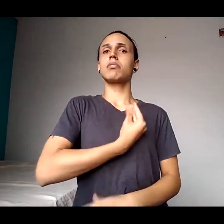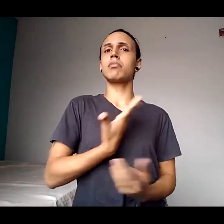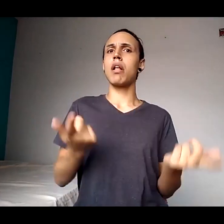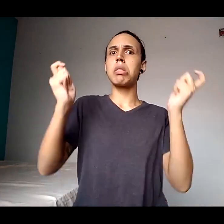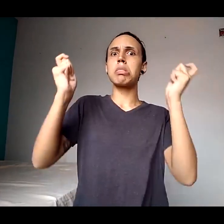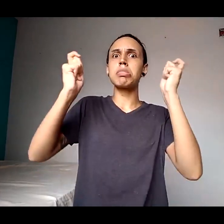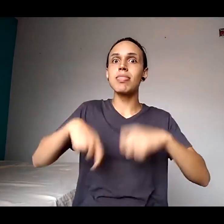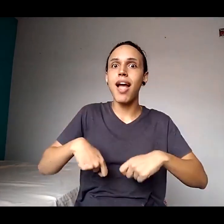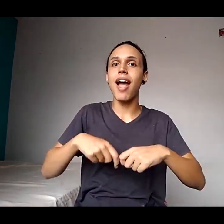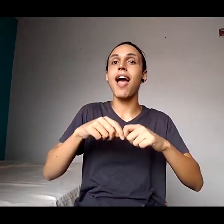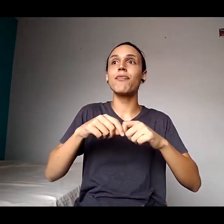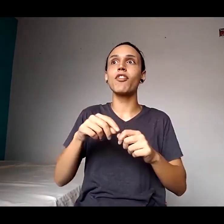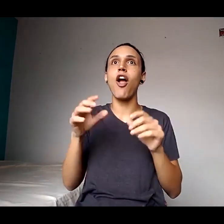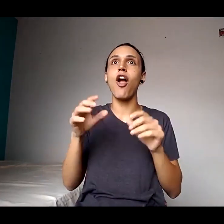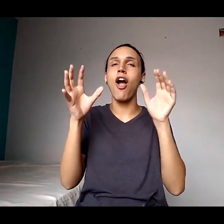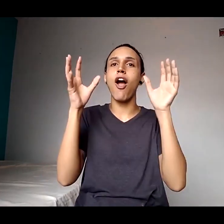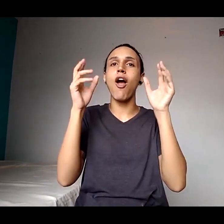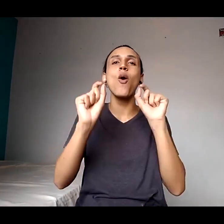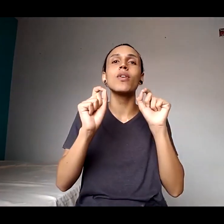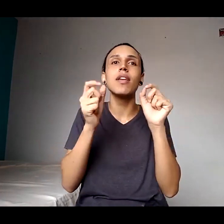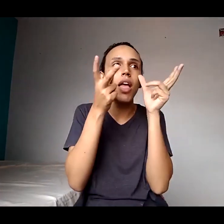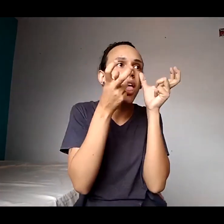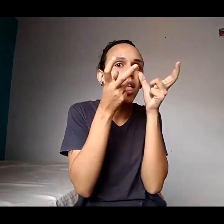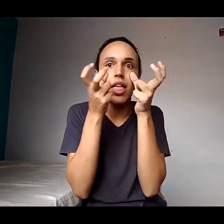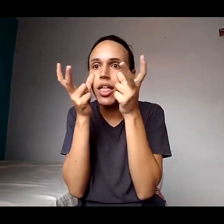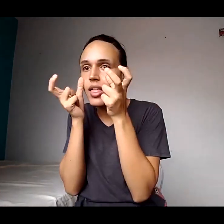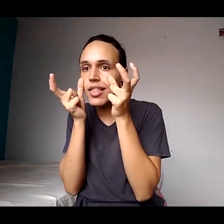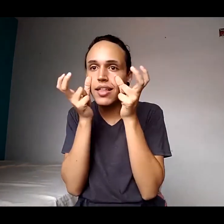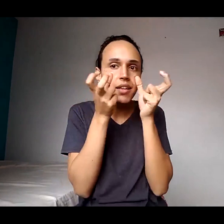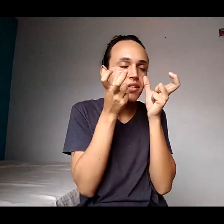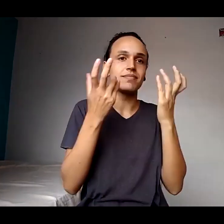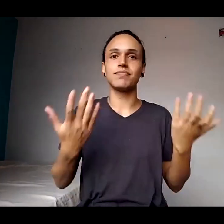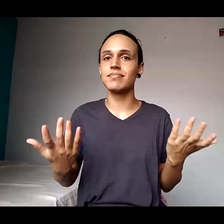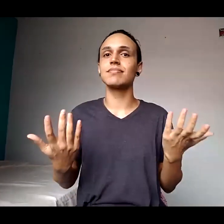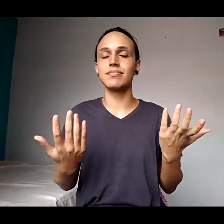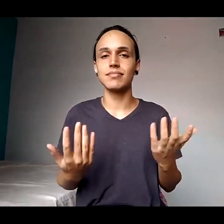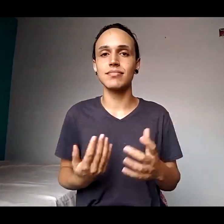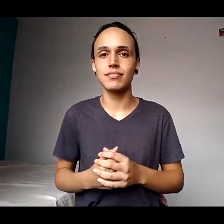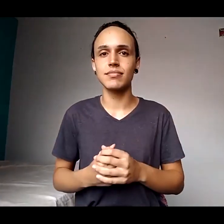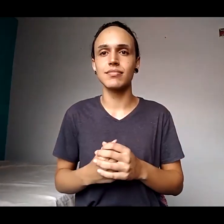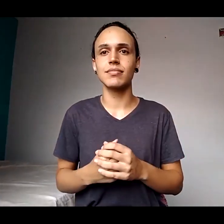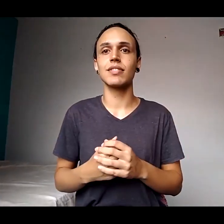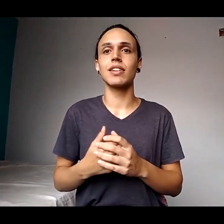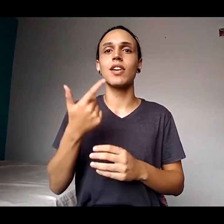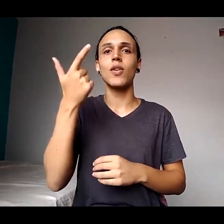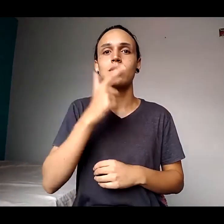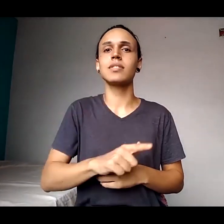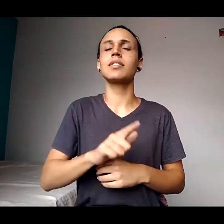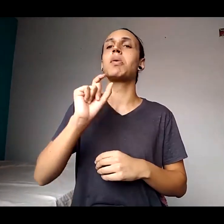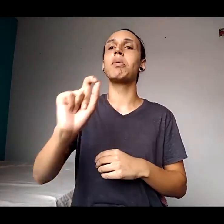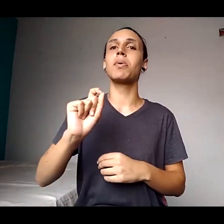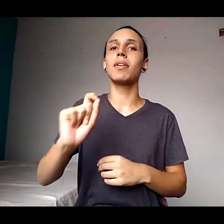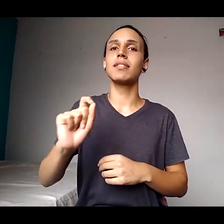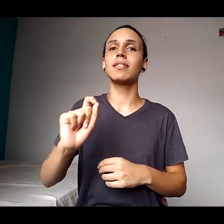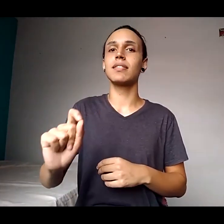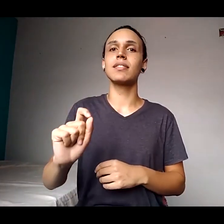Eu moldei o meu mundo para ir no código linguístico da sociedade